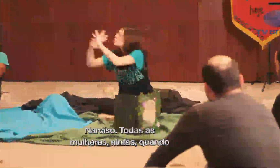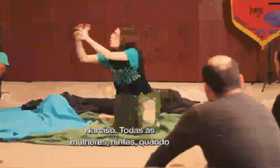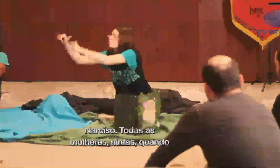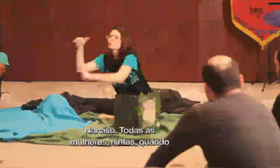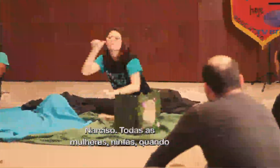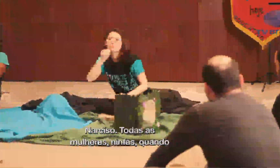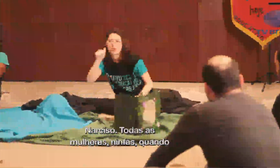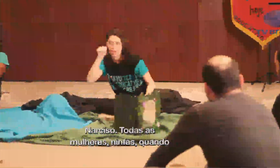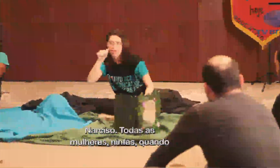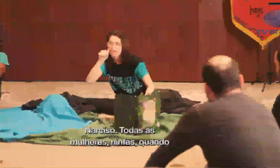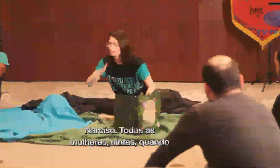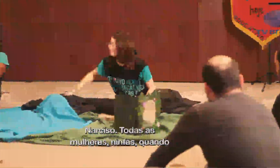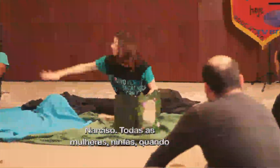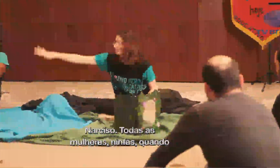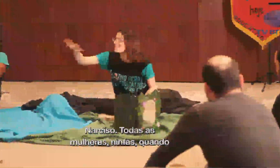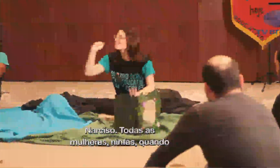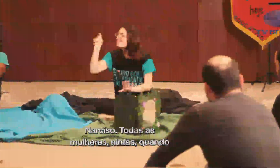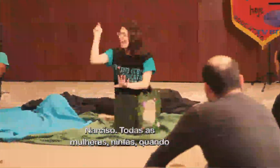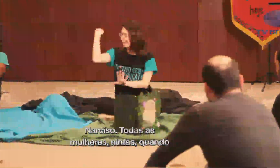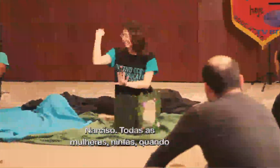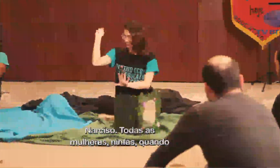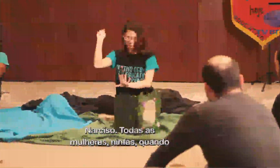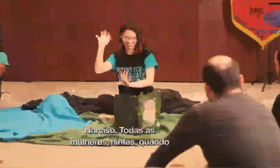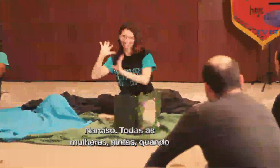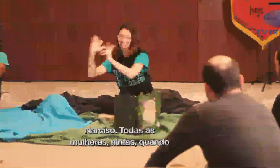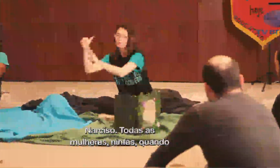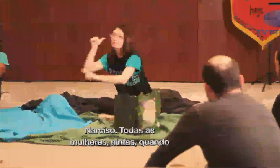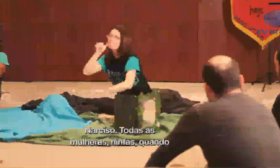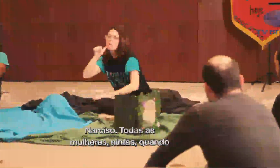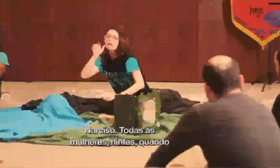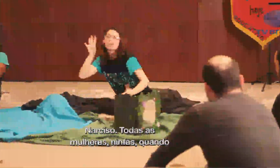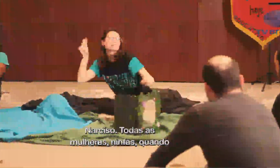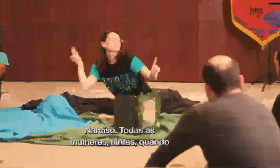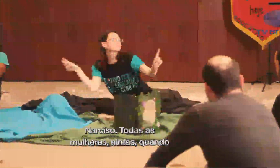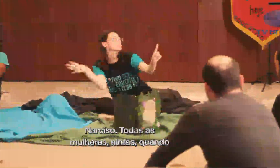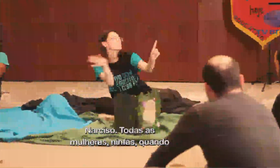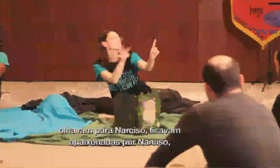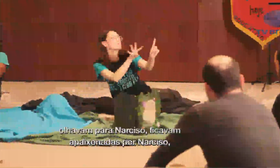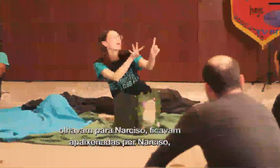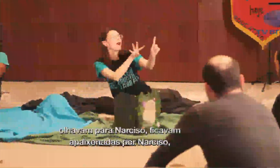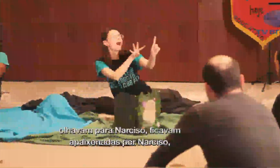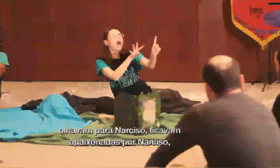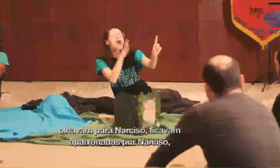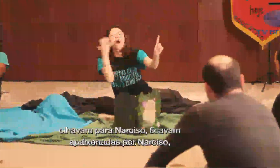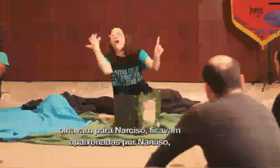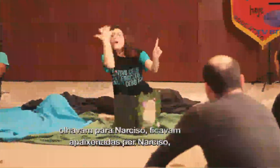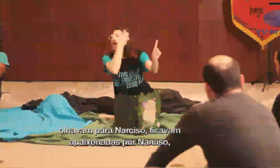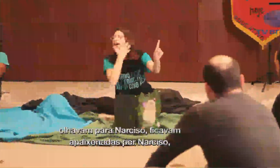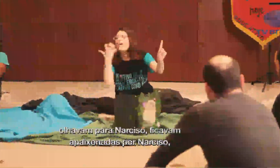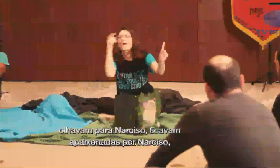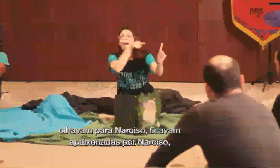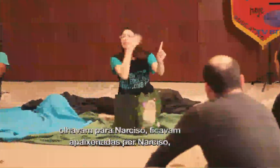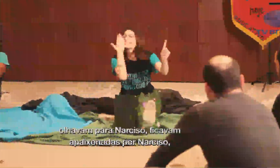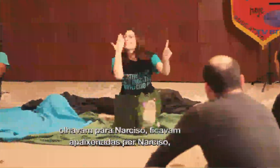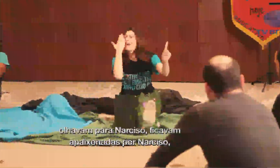Todas as mulheres ninfas, elas quando olhavam para Narciso, ficavam